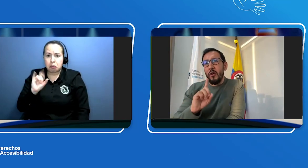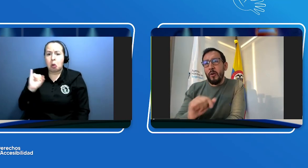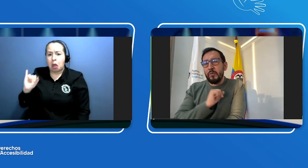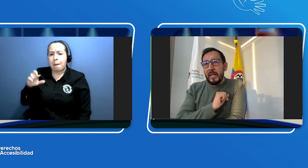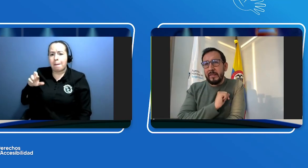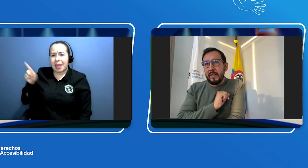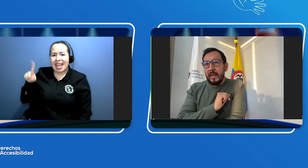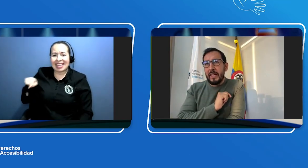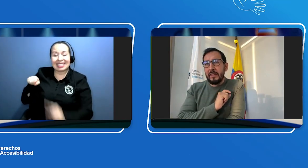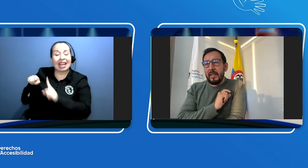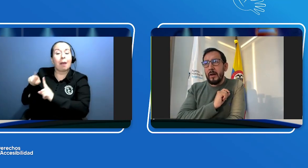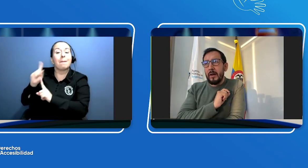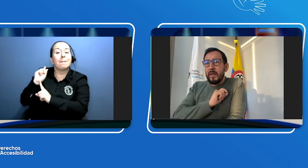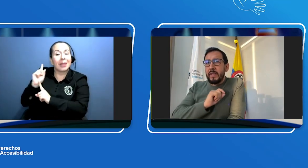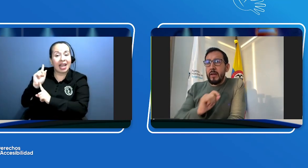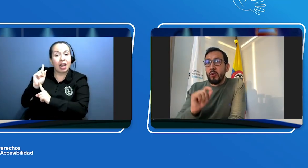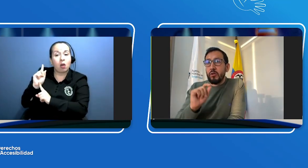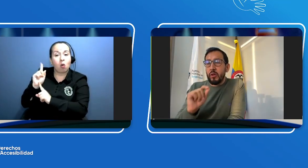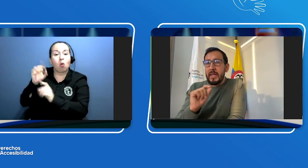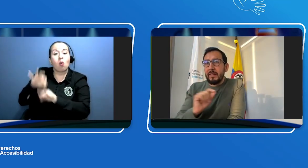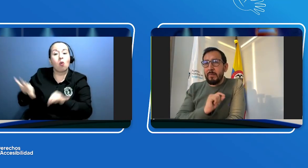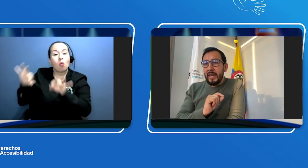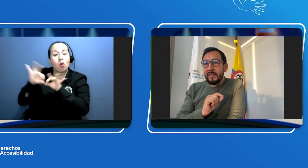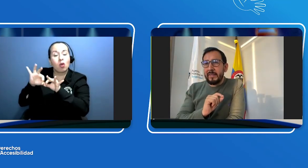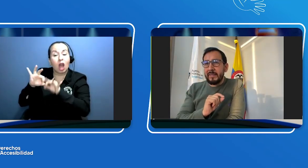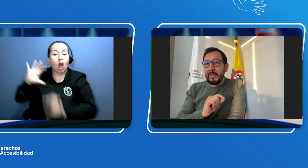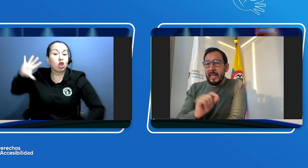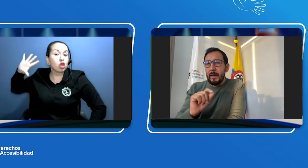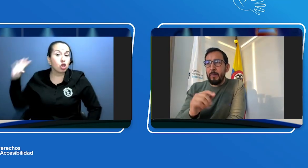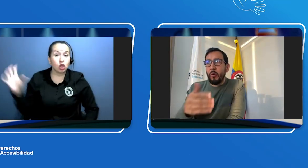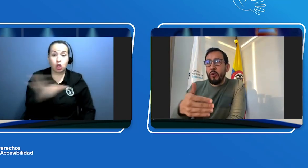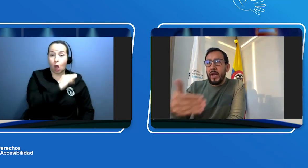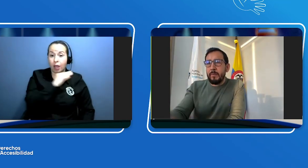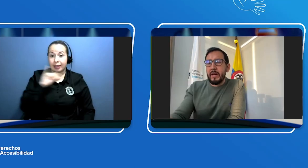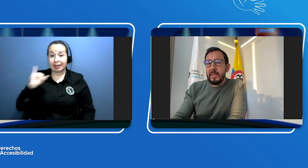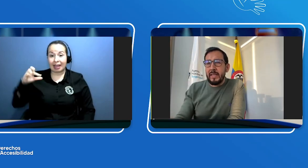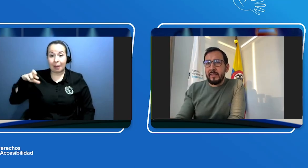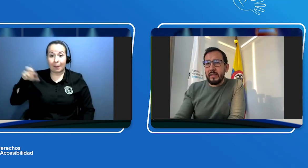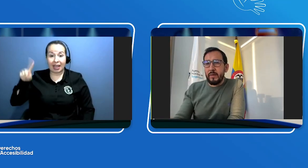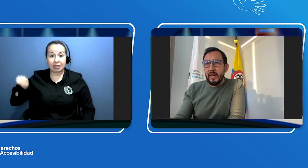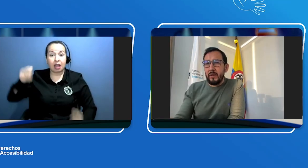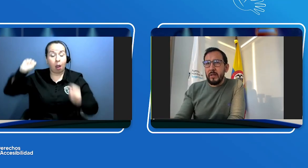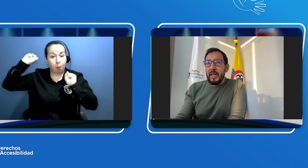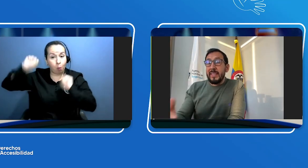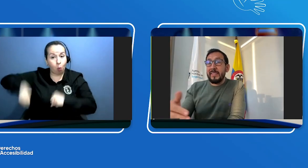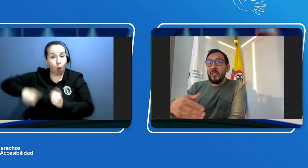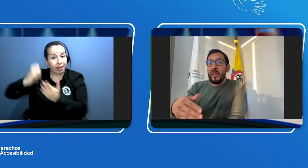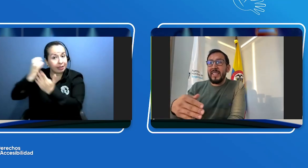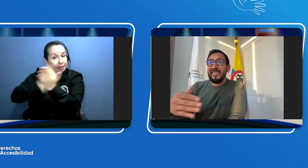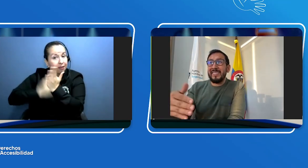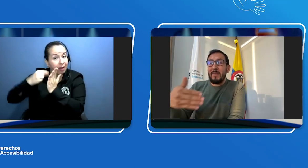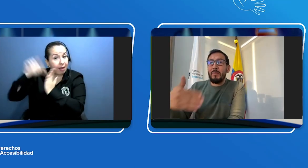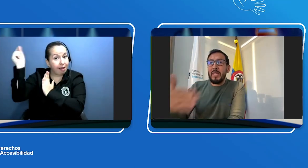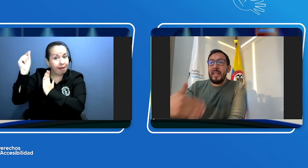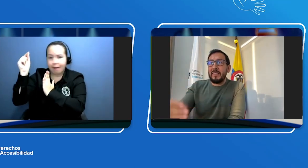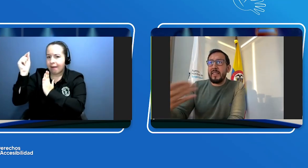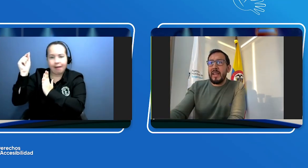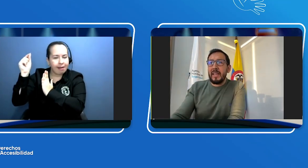obstante hay que tener en cuenta no todas las IPS podrán brindar ese certificado sino ellas también tendrán que